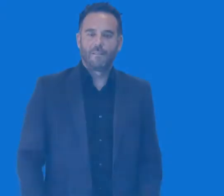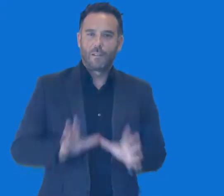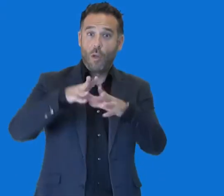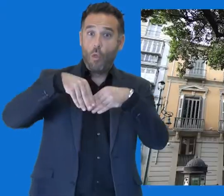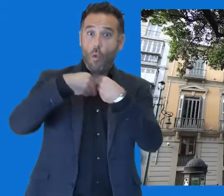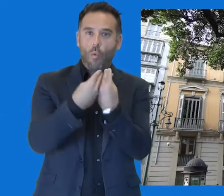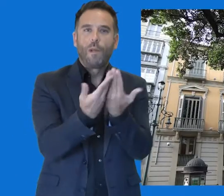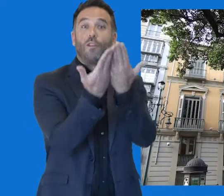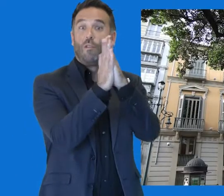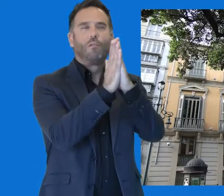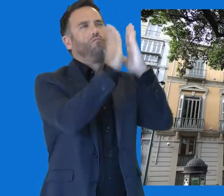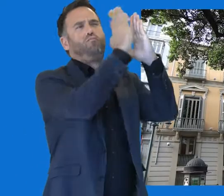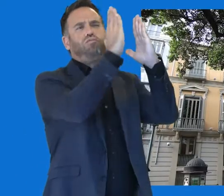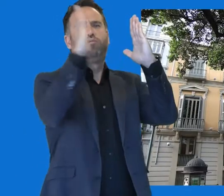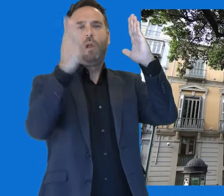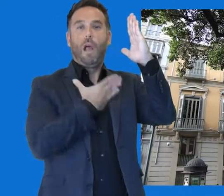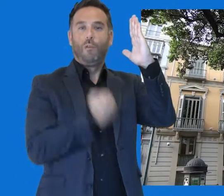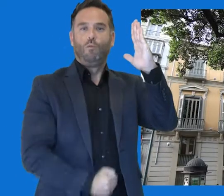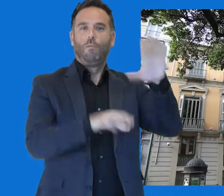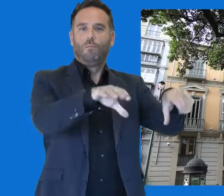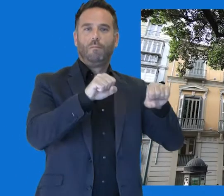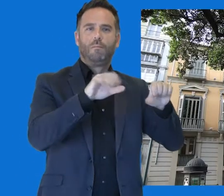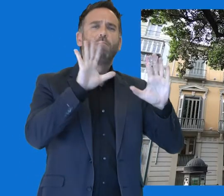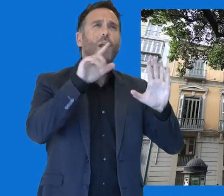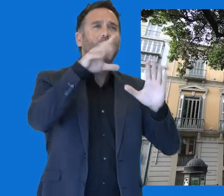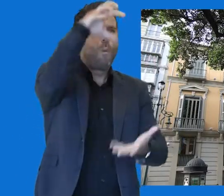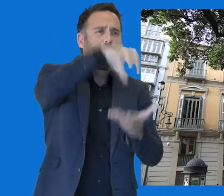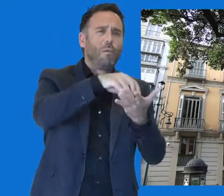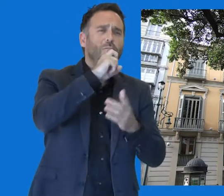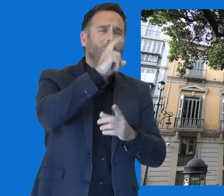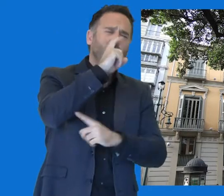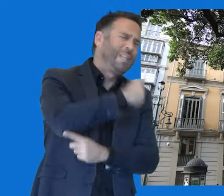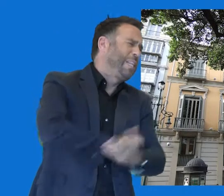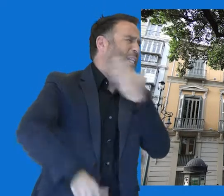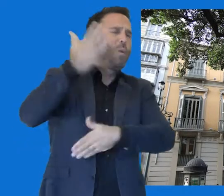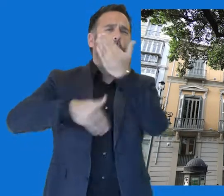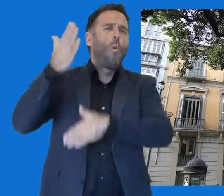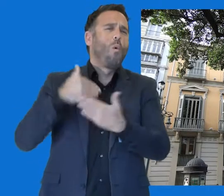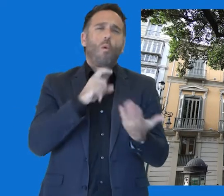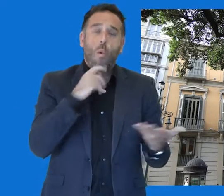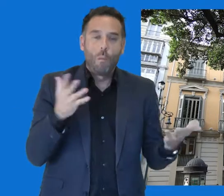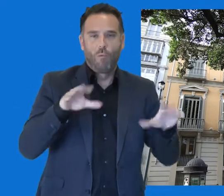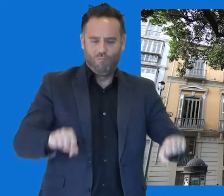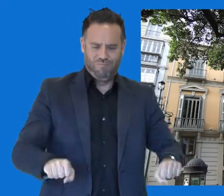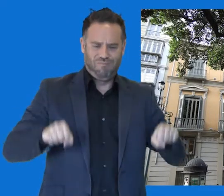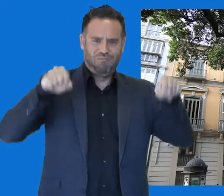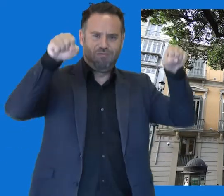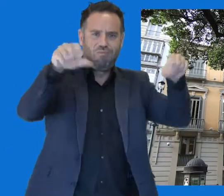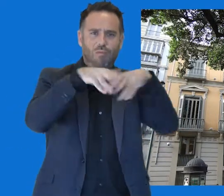Archivo Municipal El origen del Archivo Municipal fue un arca de tres llaves donde se guardaba y conservaban todos